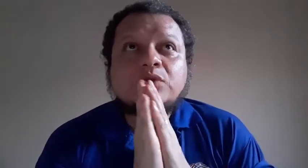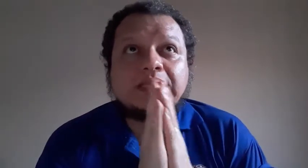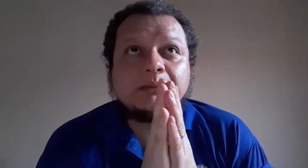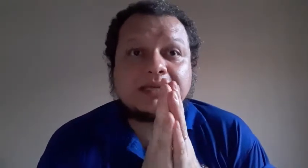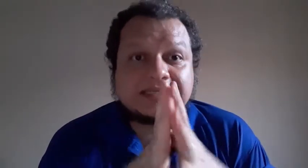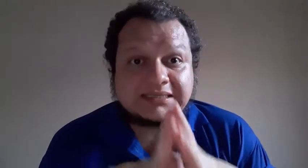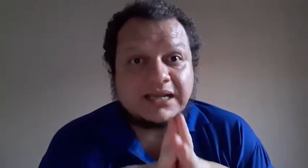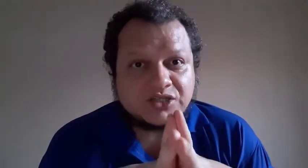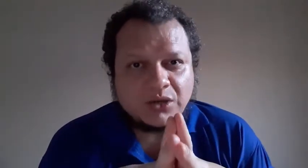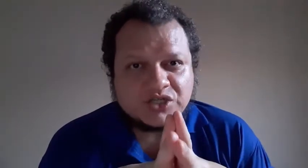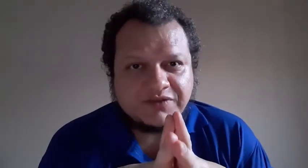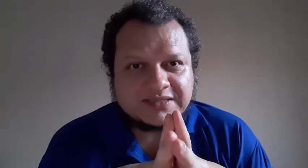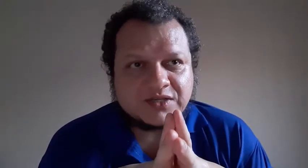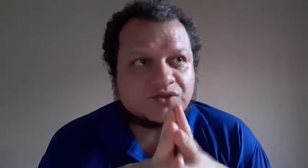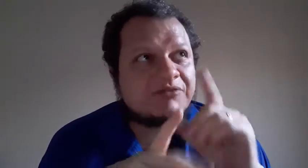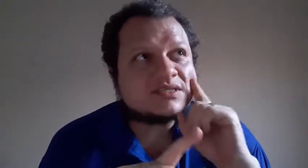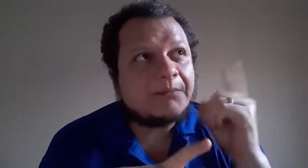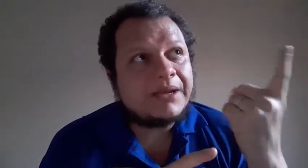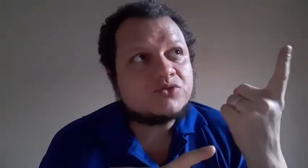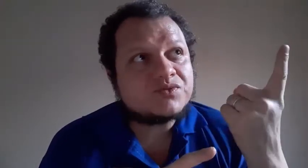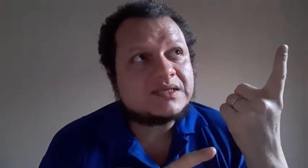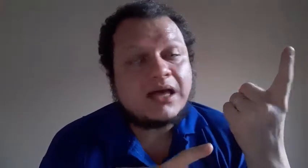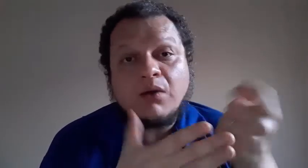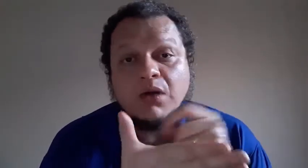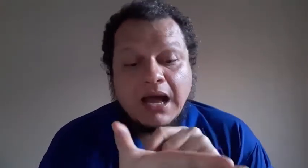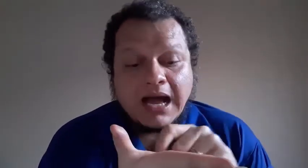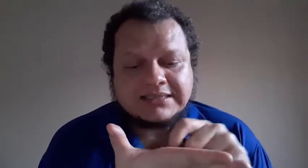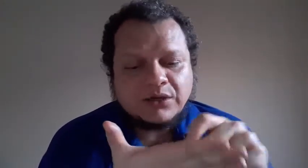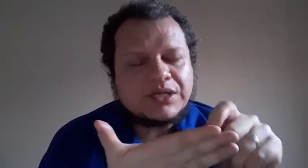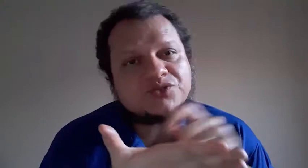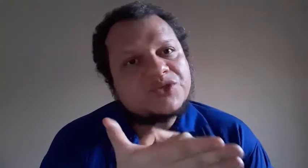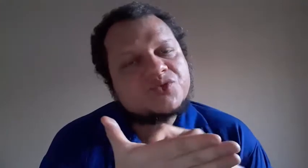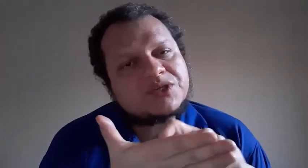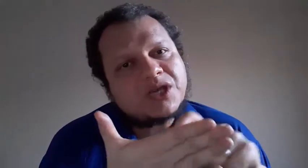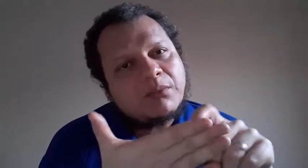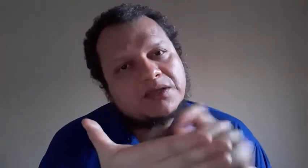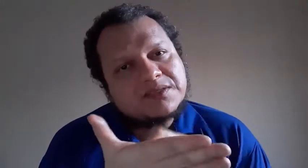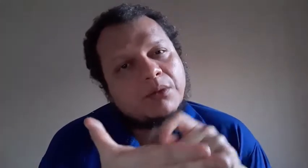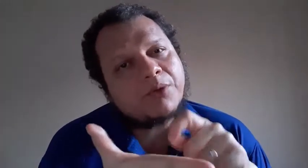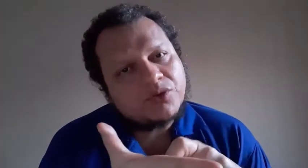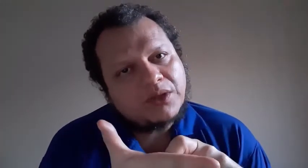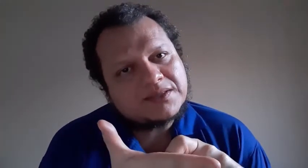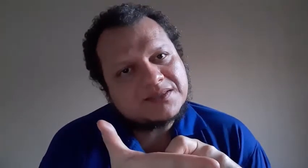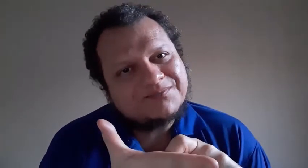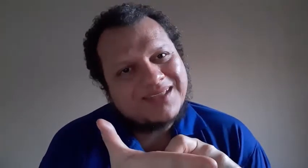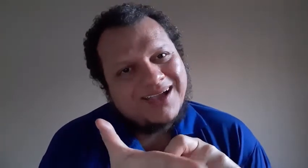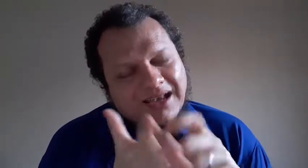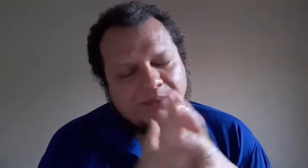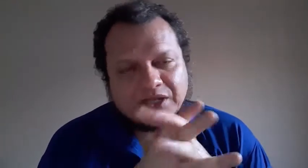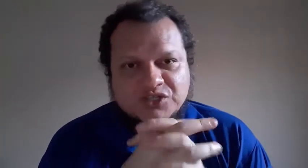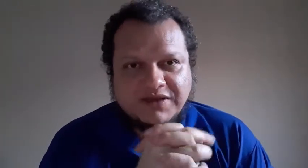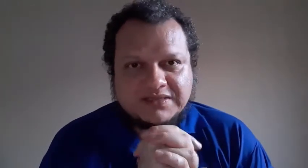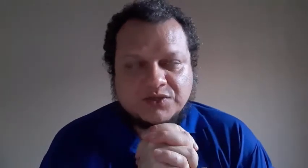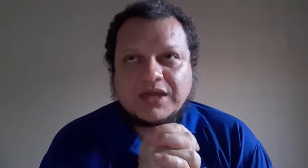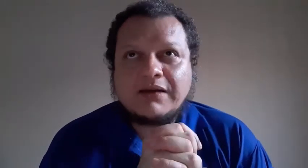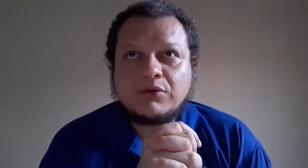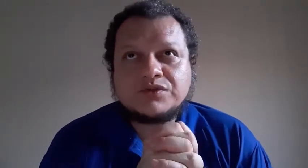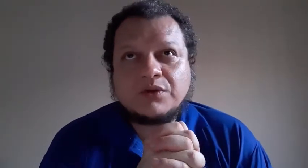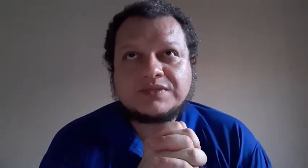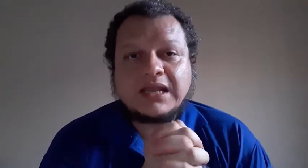libras, na sala de aula a gente faz isso. Ah, você aprende um sinal? As anotações suas, geralmente, são em português. Lembra que a faz isso? Ah, o sinal